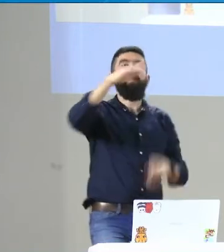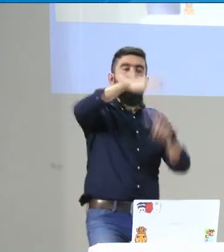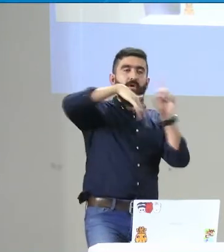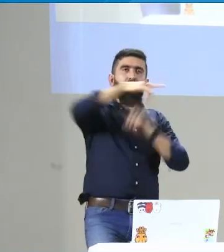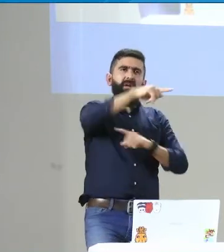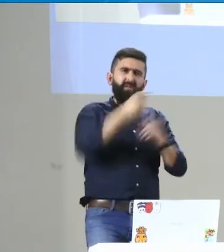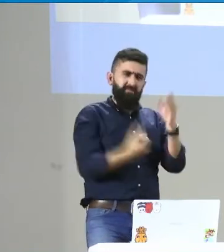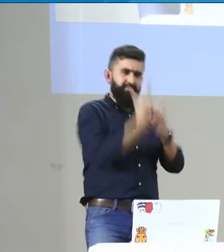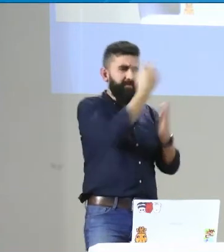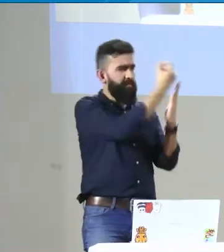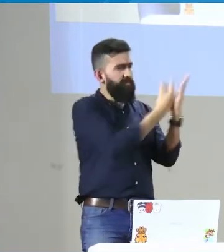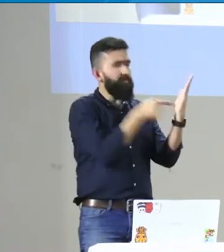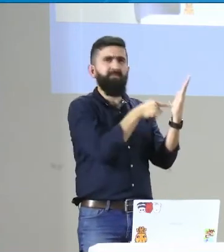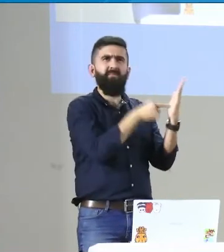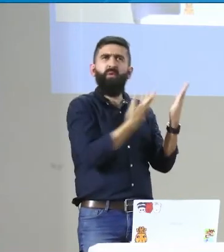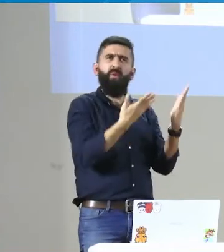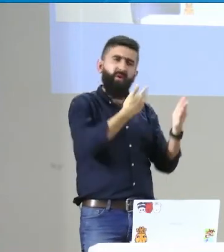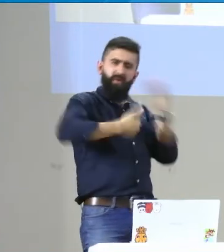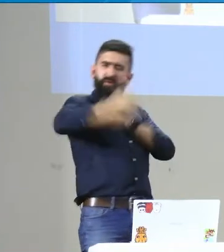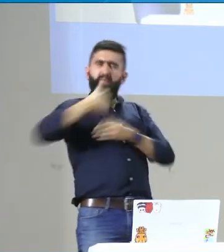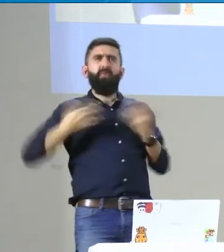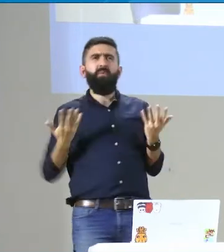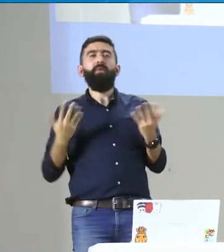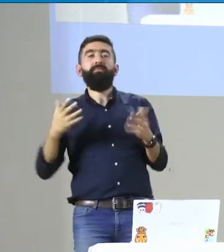Siguiente. Y siguiente.